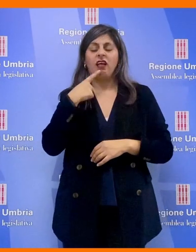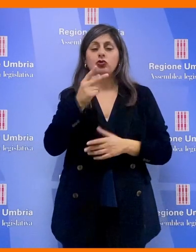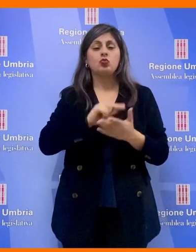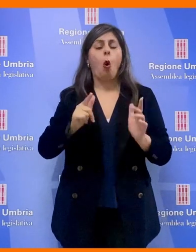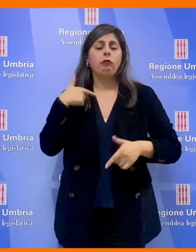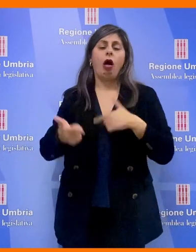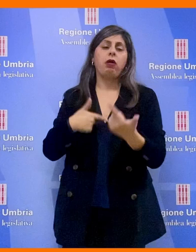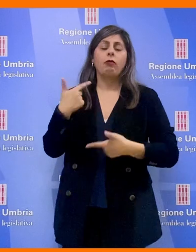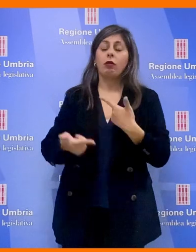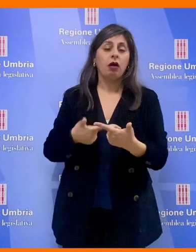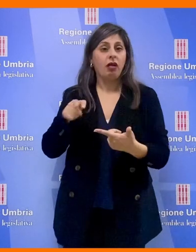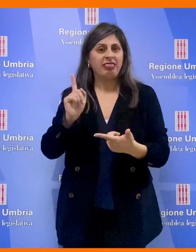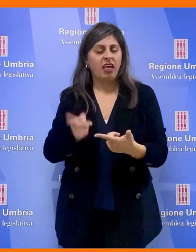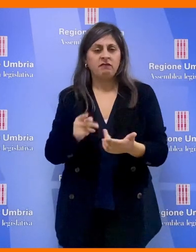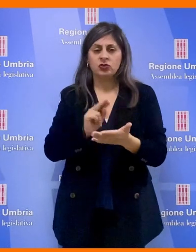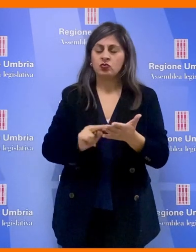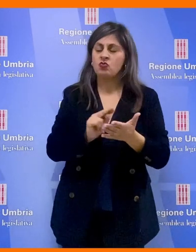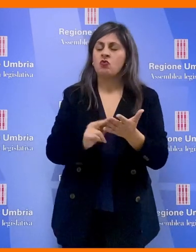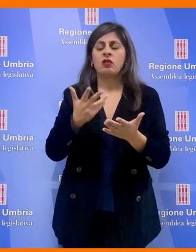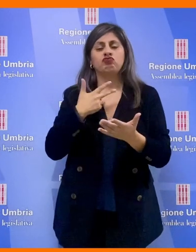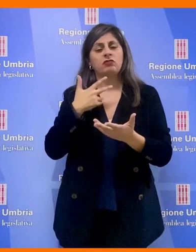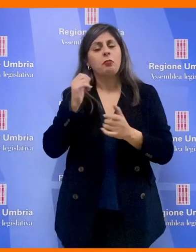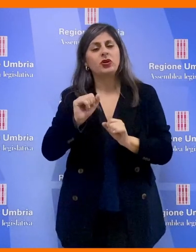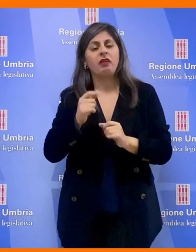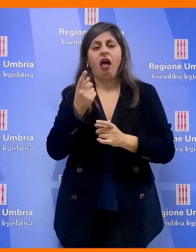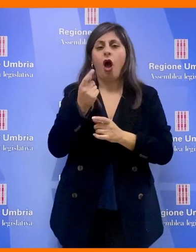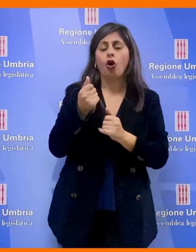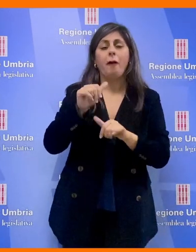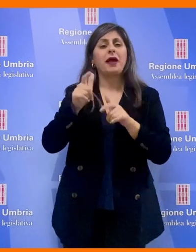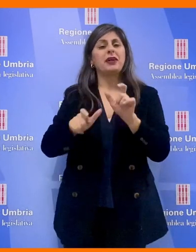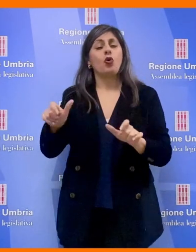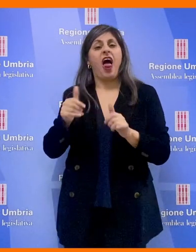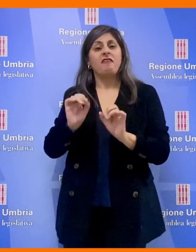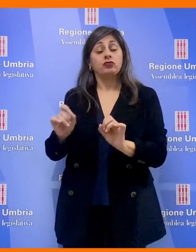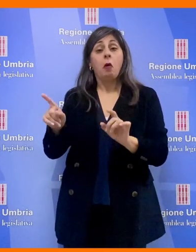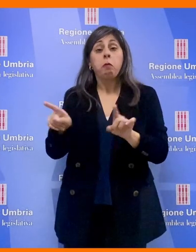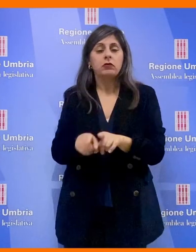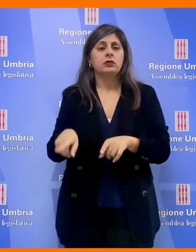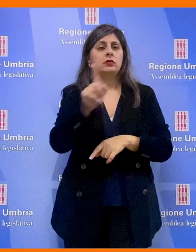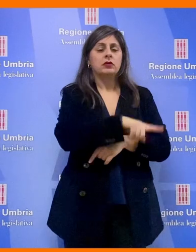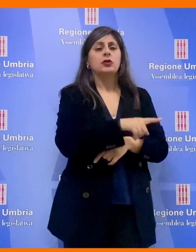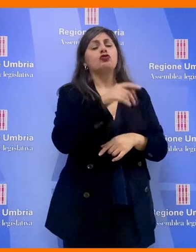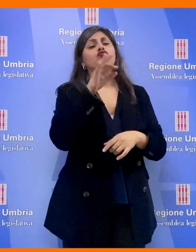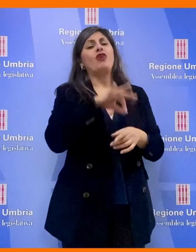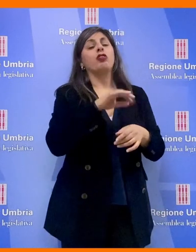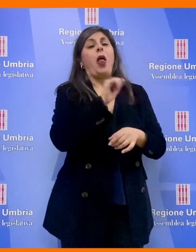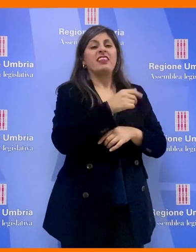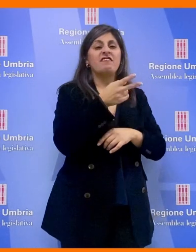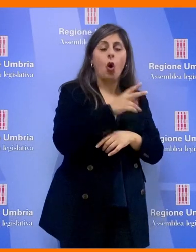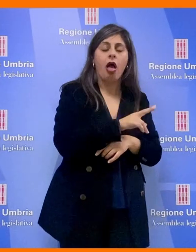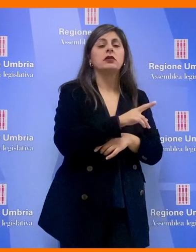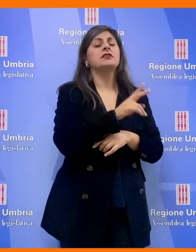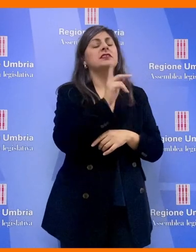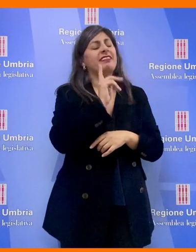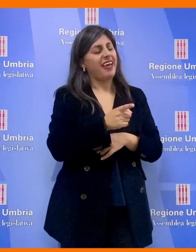strumenti, risorse economiche e personale formato, come ce ne sono già, nei centri antiviolenza, nei punti d'ascolto e vanno sostenuti.